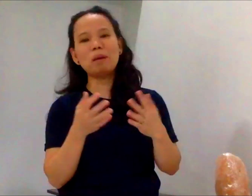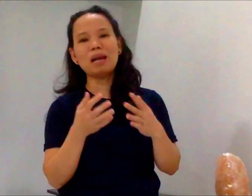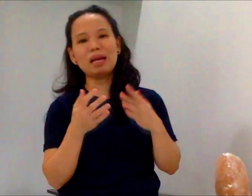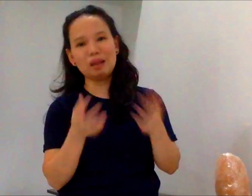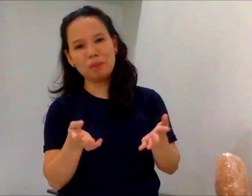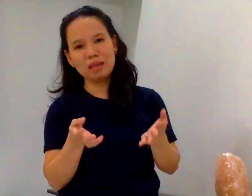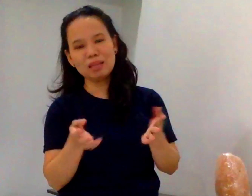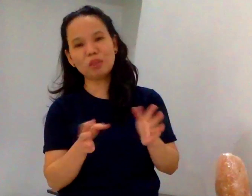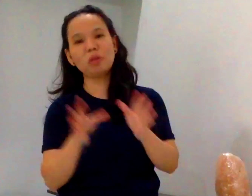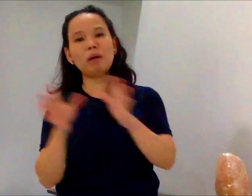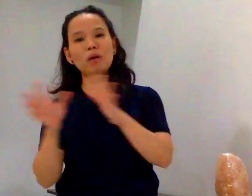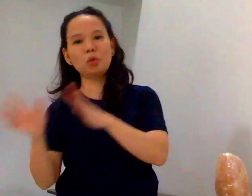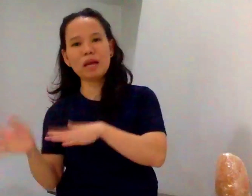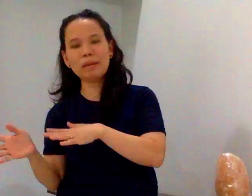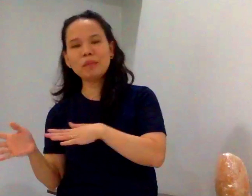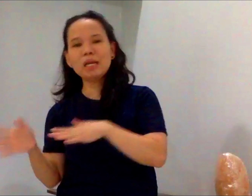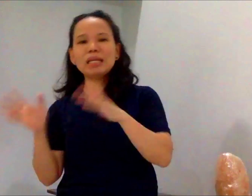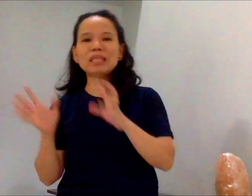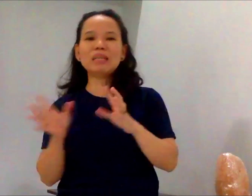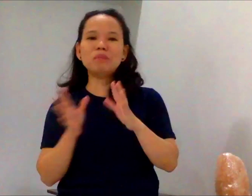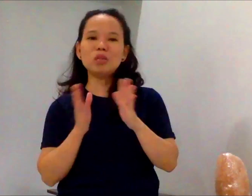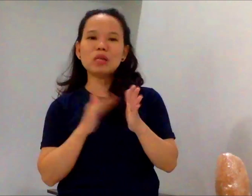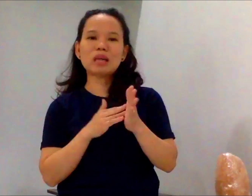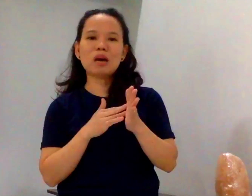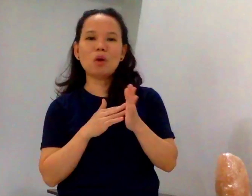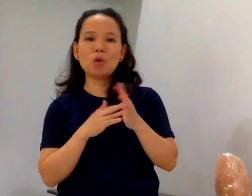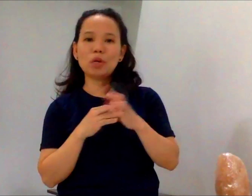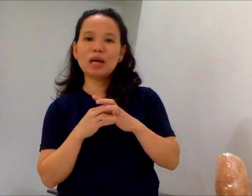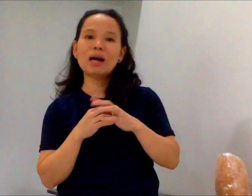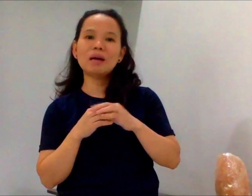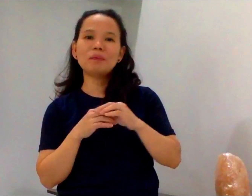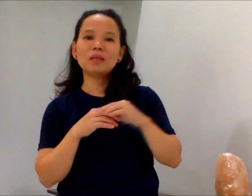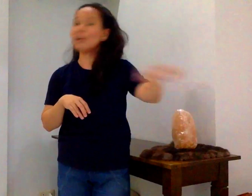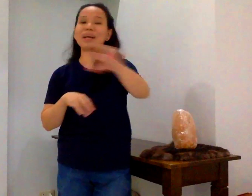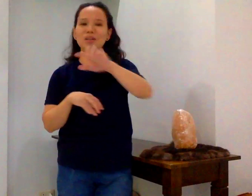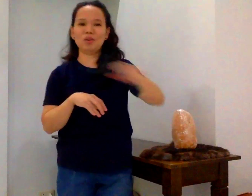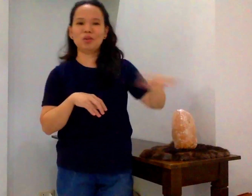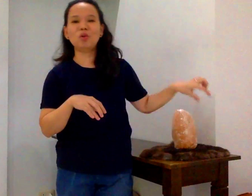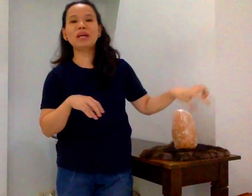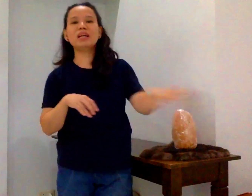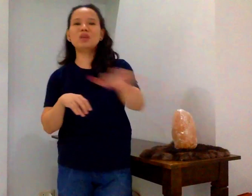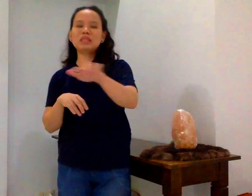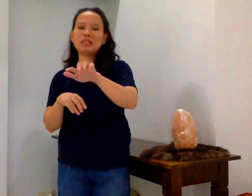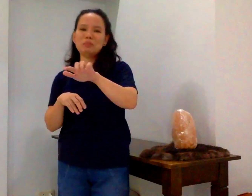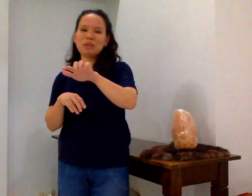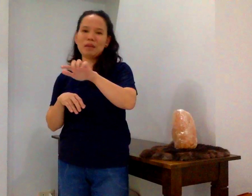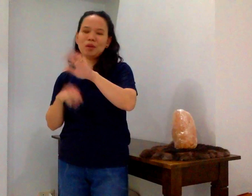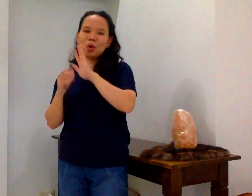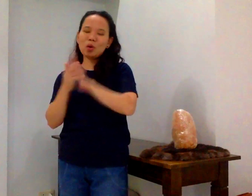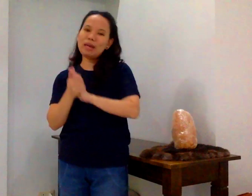pa lang ay kambyas at yung ibang gulay. Nagtanim din yung asawa ko ng oregano. Yung oregano ang tinanim niya. Okay?